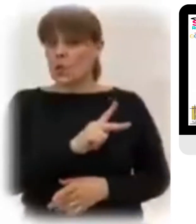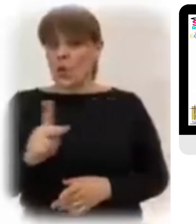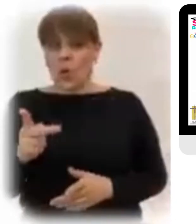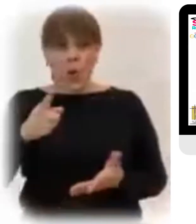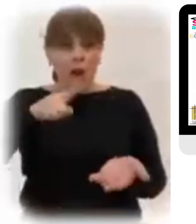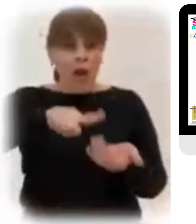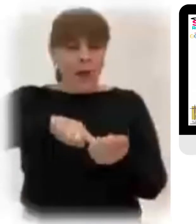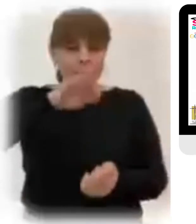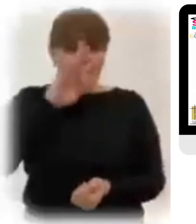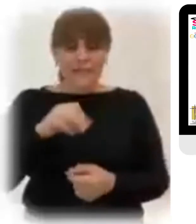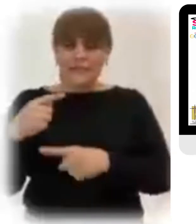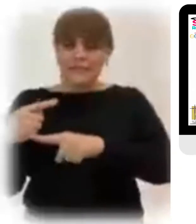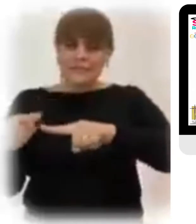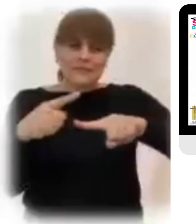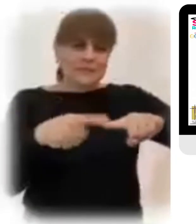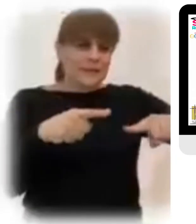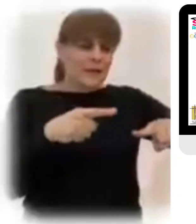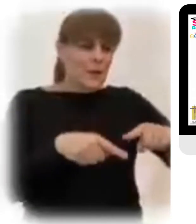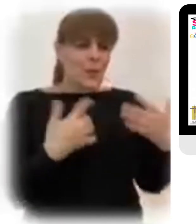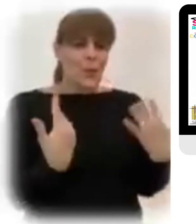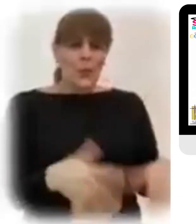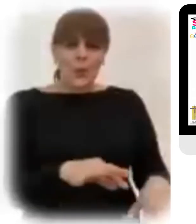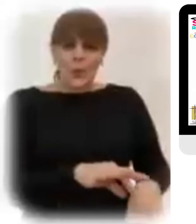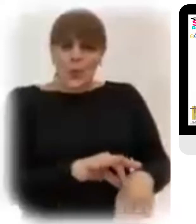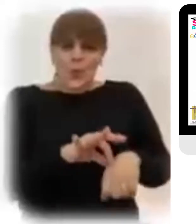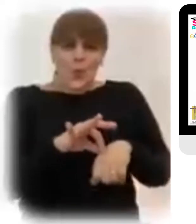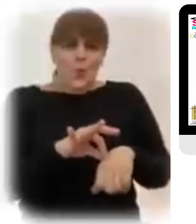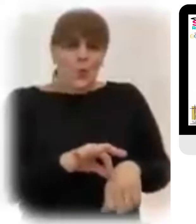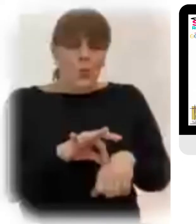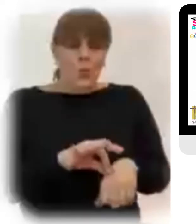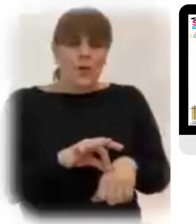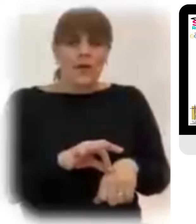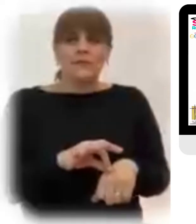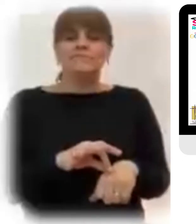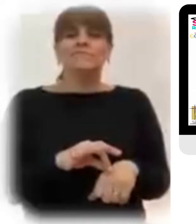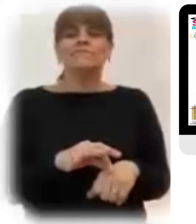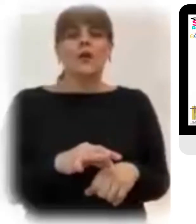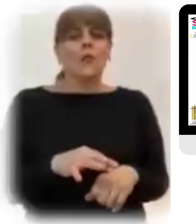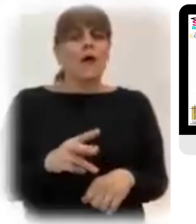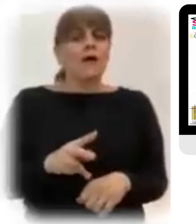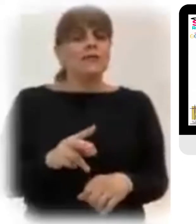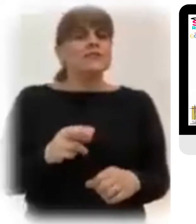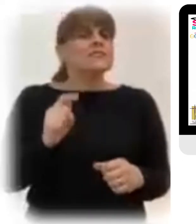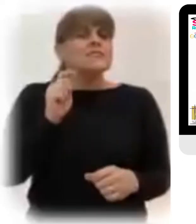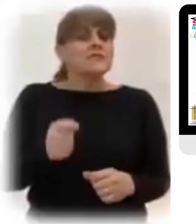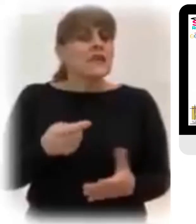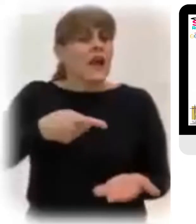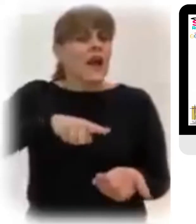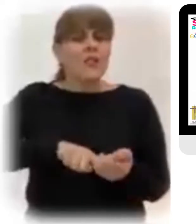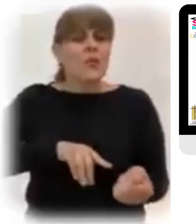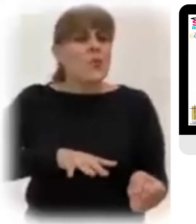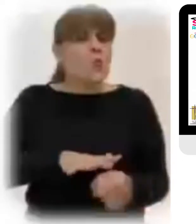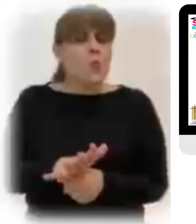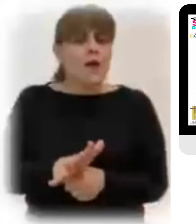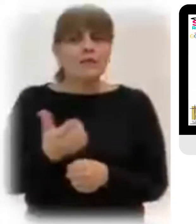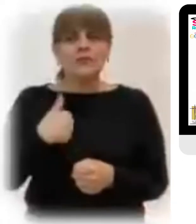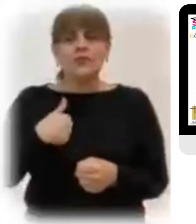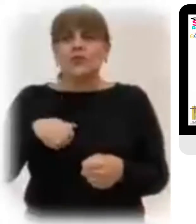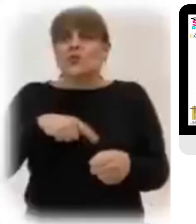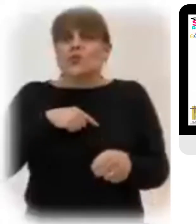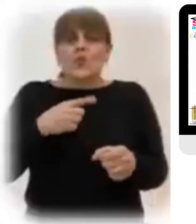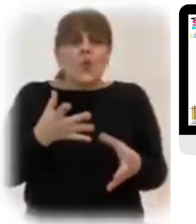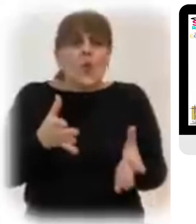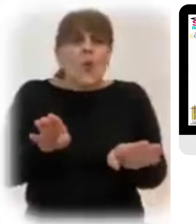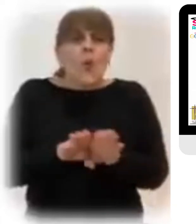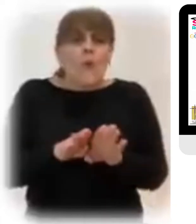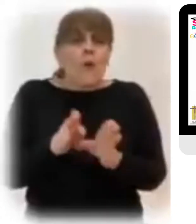símbolo en esta noche Pero símbolo de una realidad que las palabras no nos permiten expresar Y